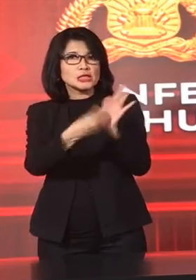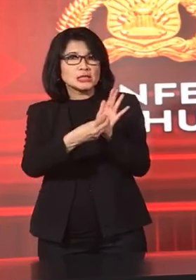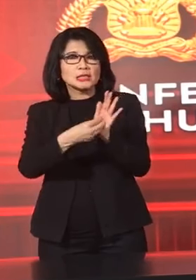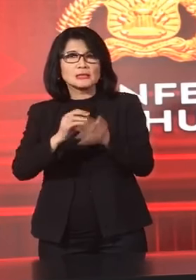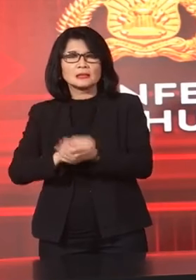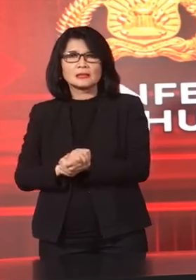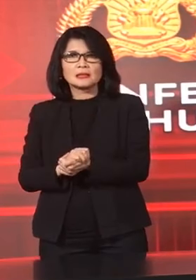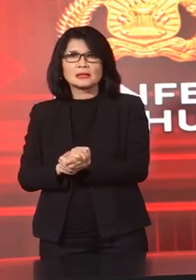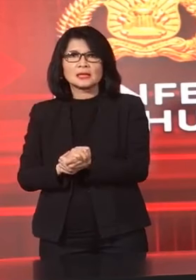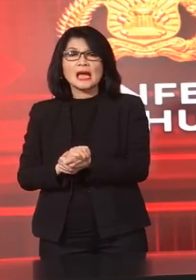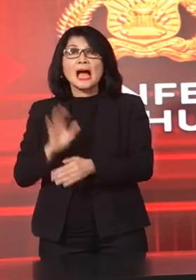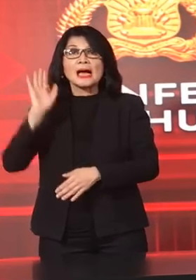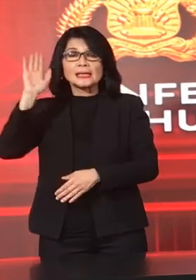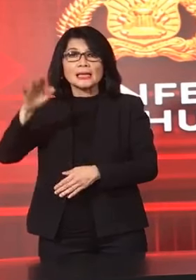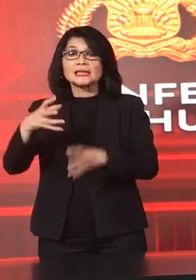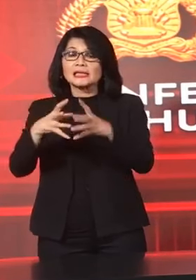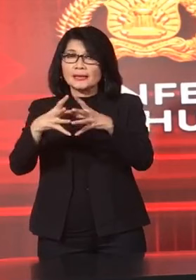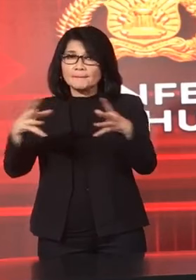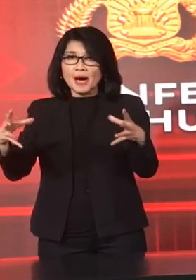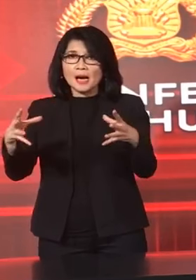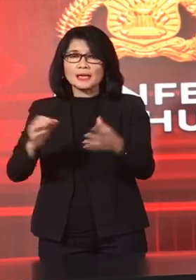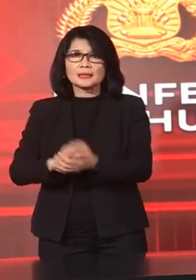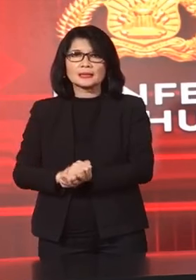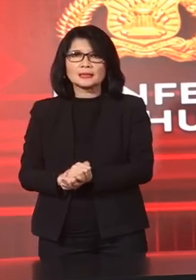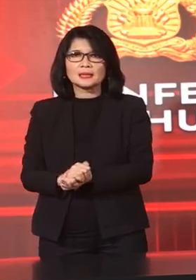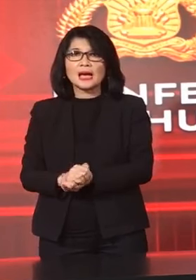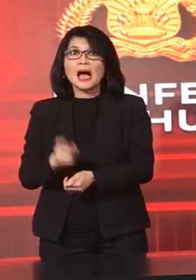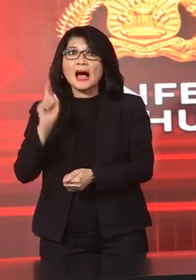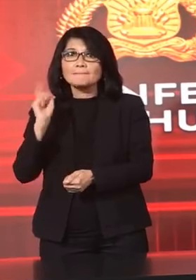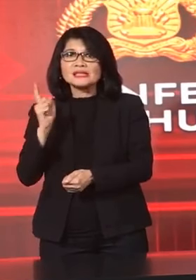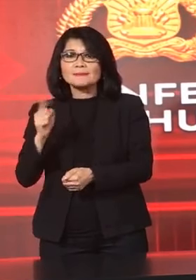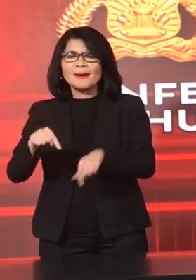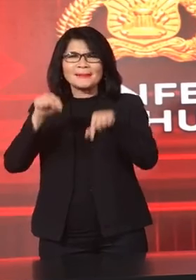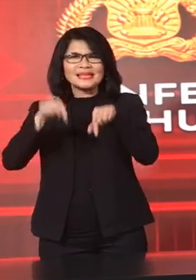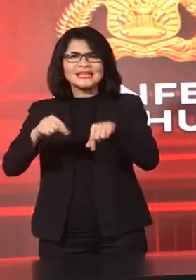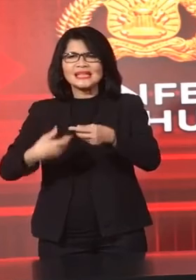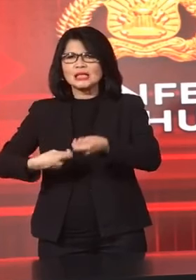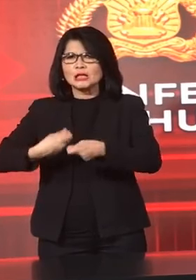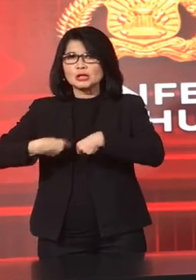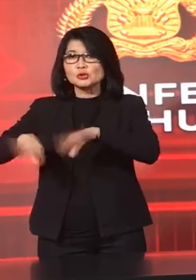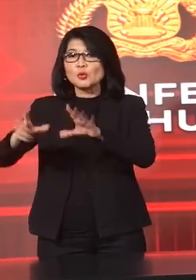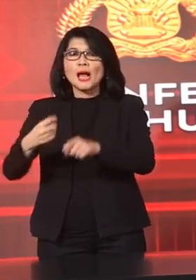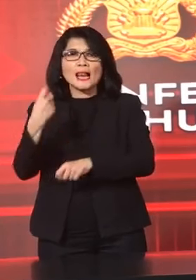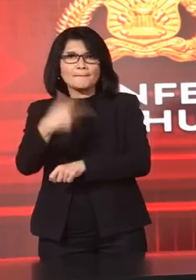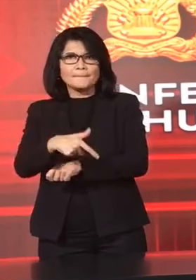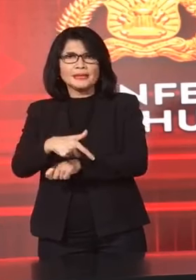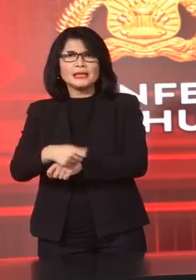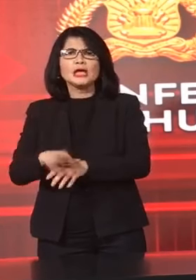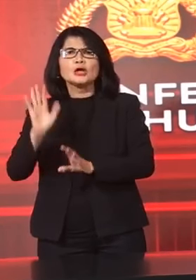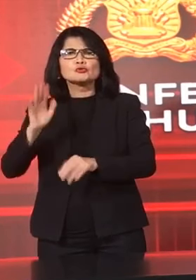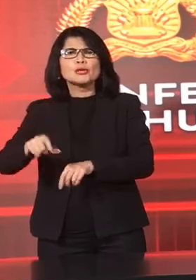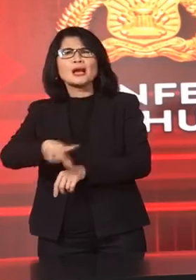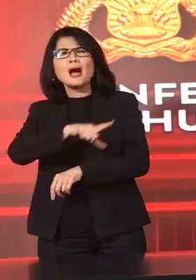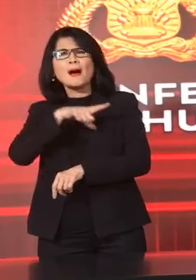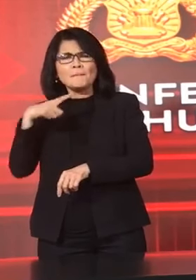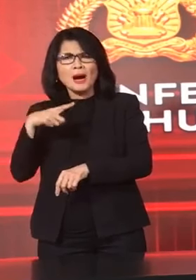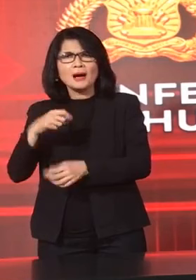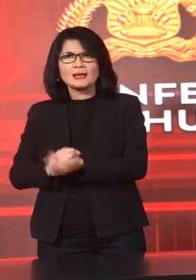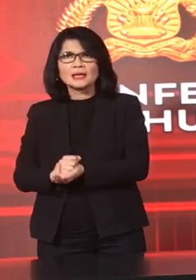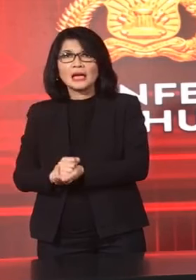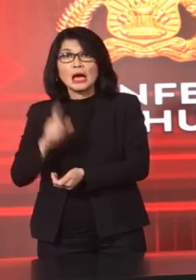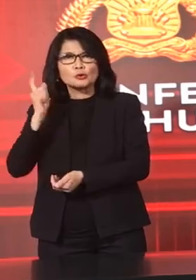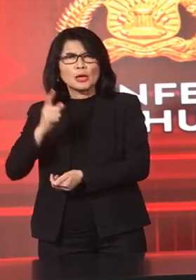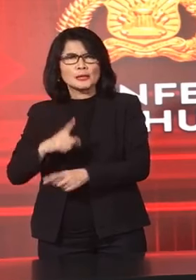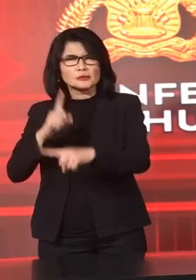barang bukti Tentunya nanti Akan dikembangkan Karena ini Jual beli Atau perdagangan Sudah sejak lama Tentunya